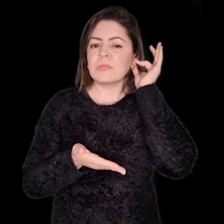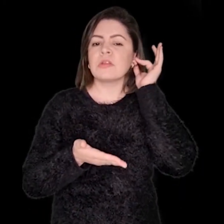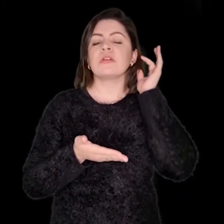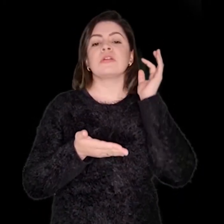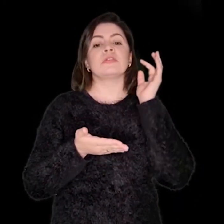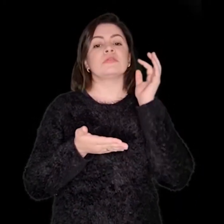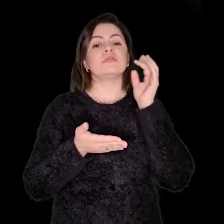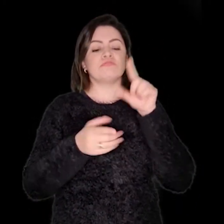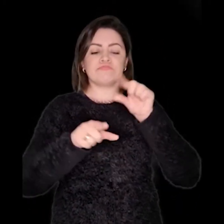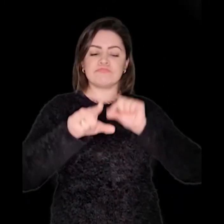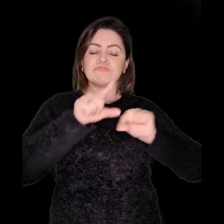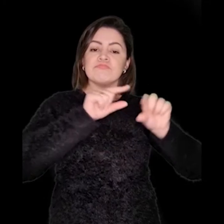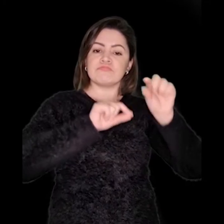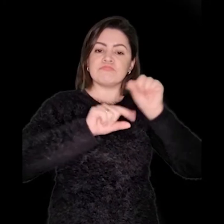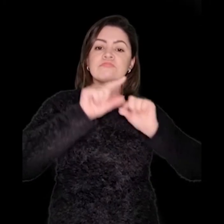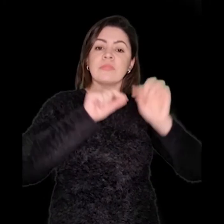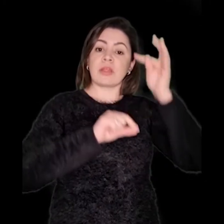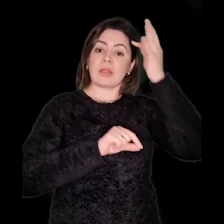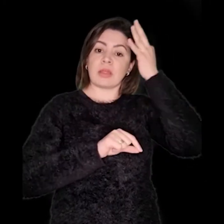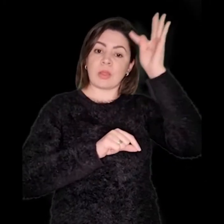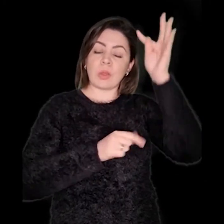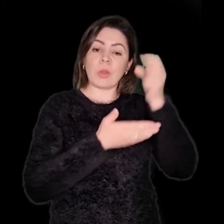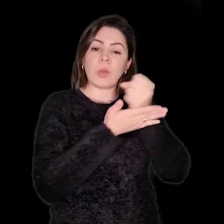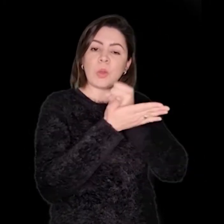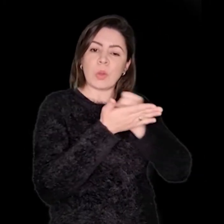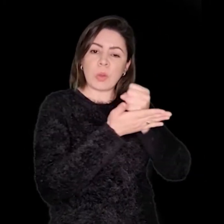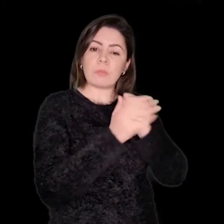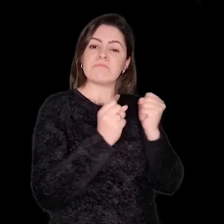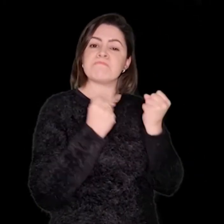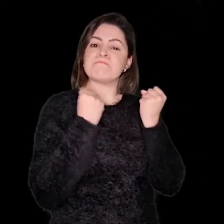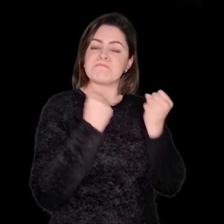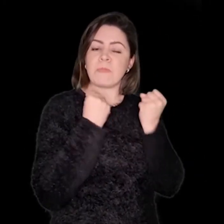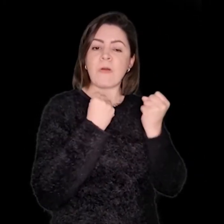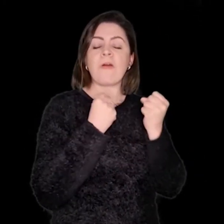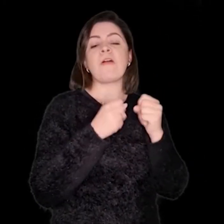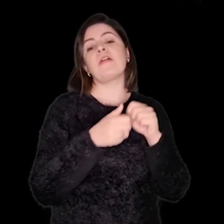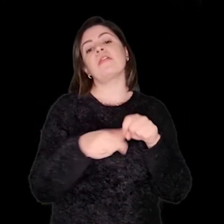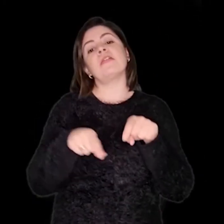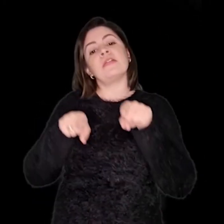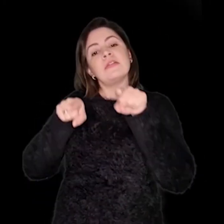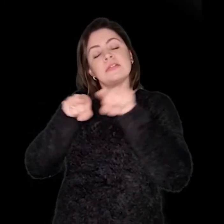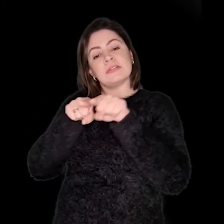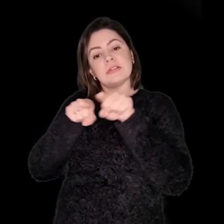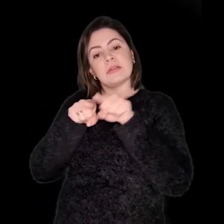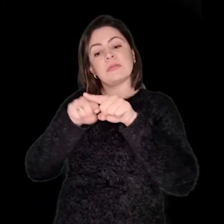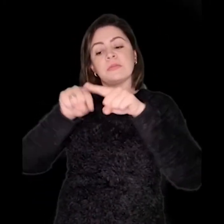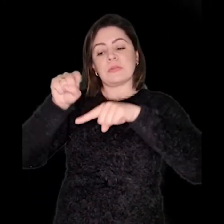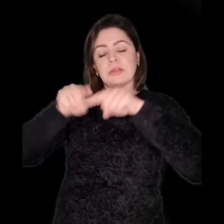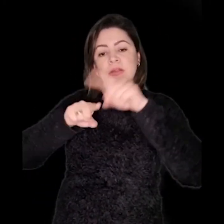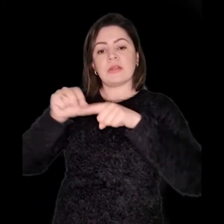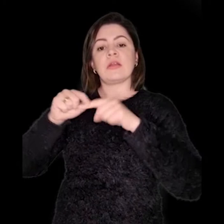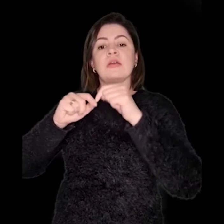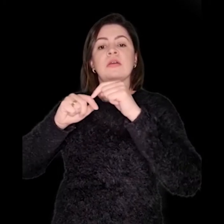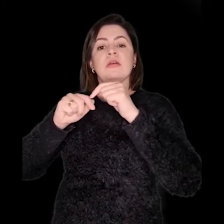disciplina e também excelentes artigos que foram selecionados para esses apontamentos teóricos.